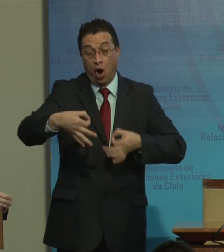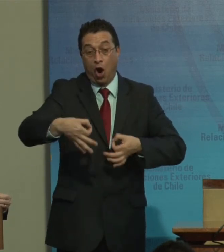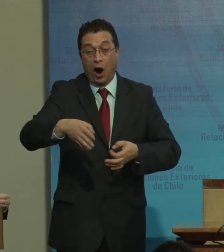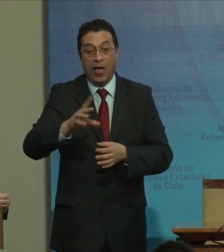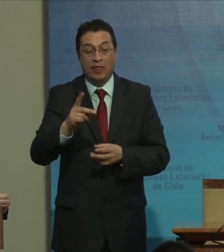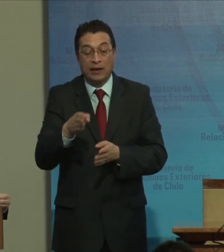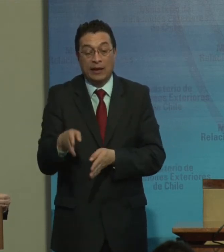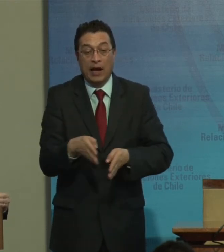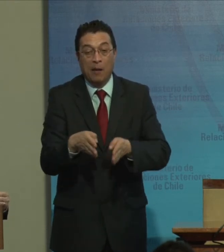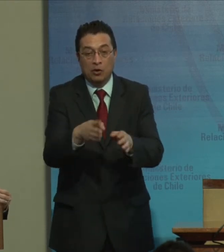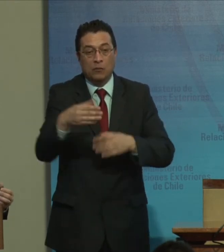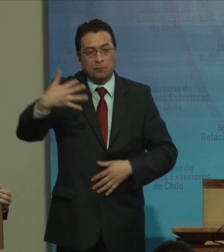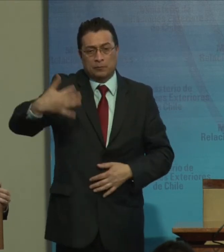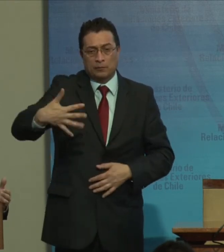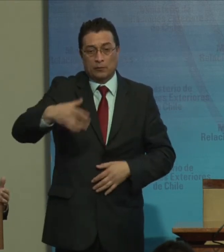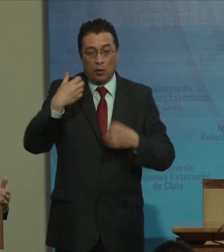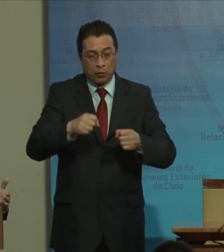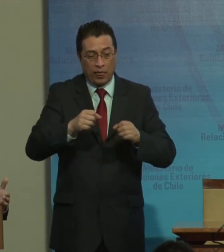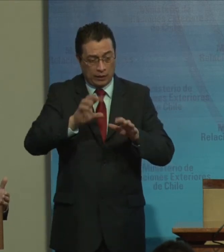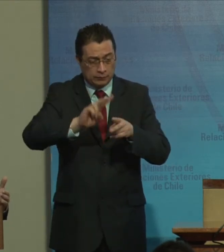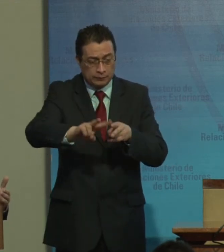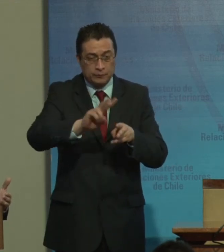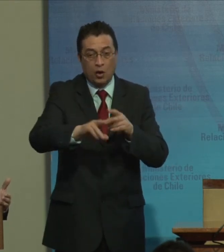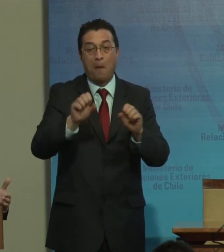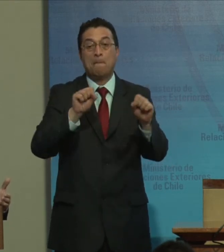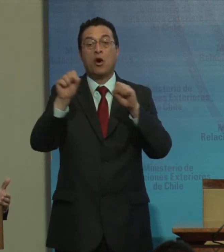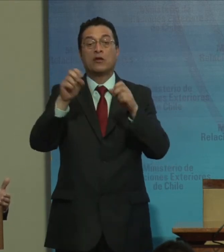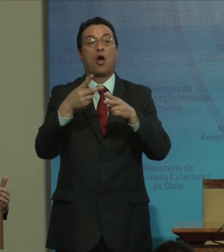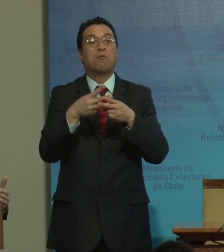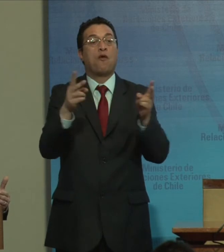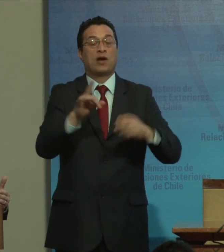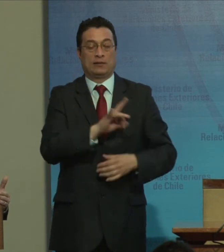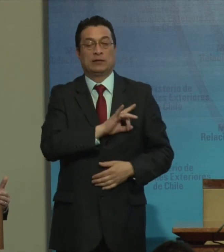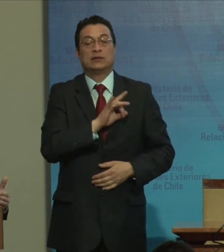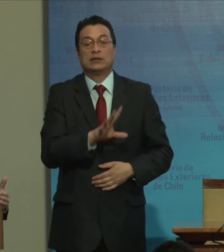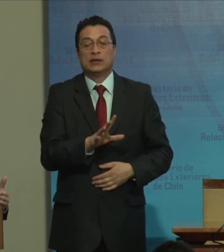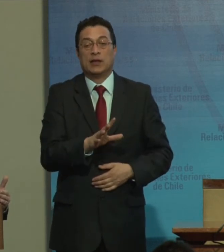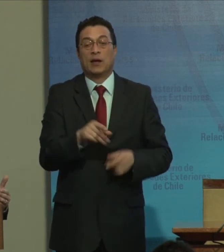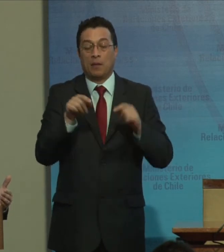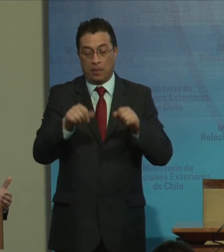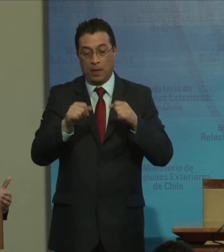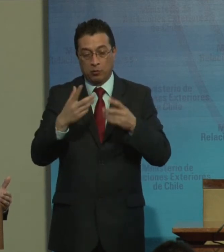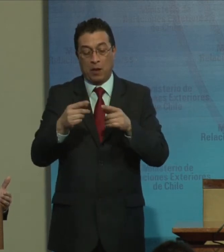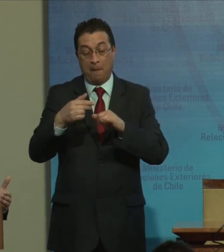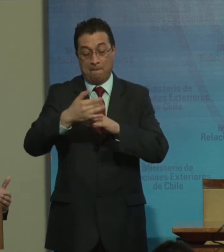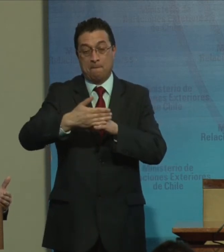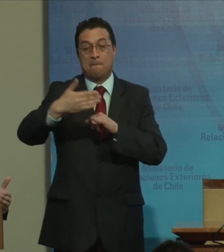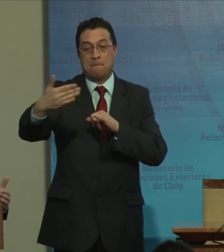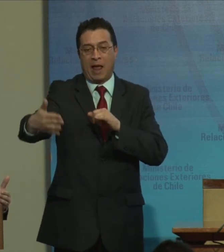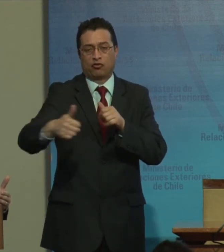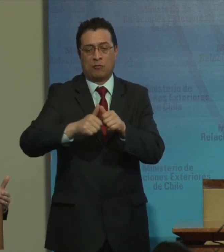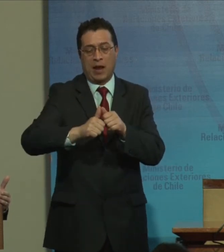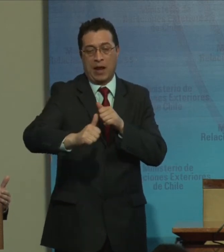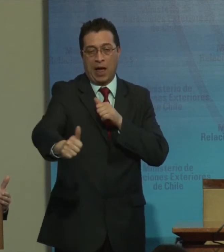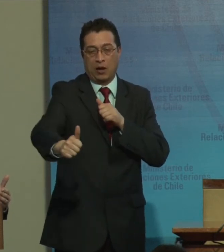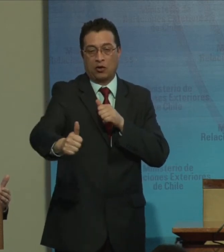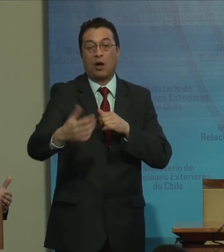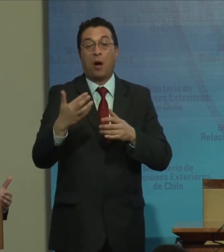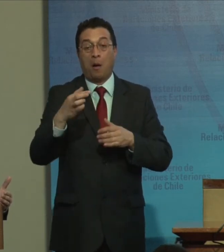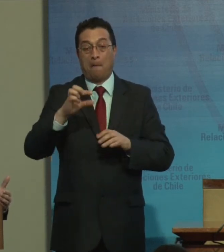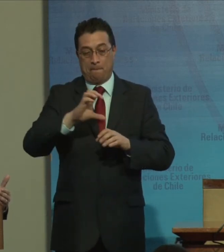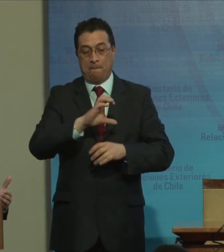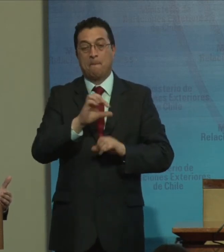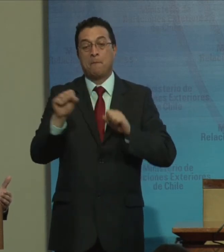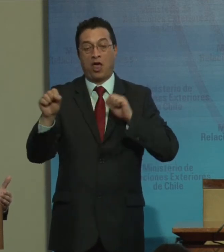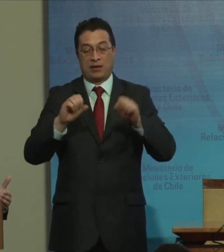ruta importantes para elaborar política pública en Chile, pero política pública de largo plazo, es decir, política